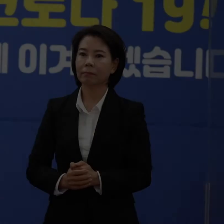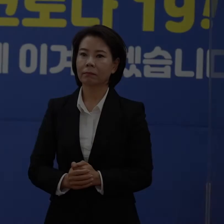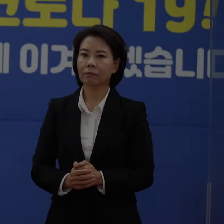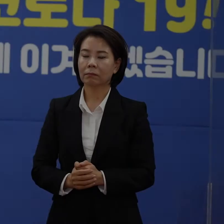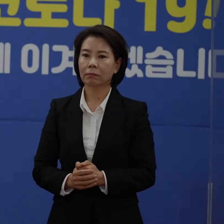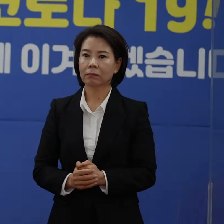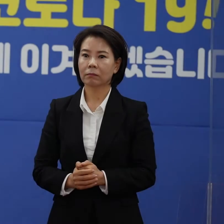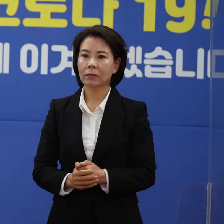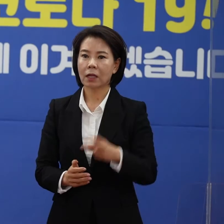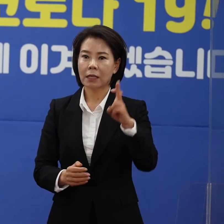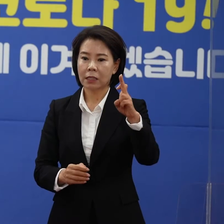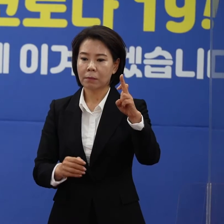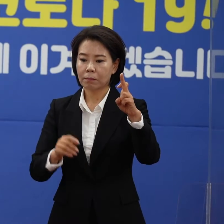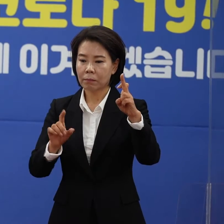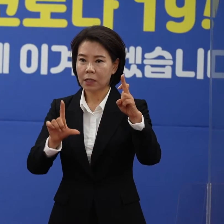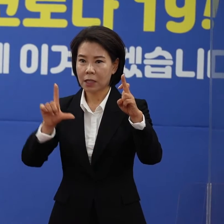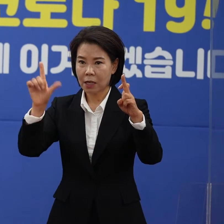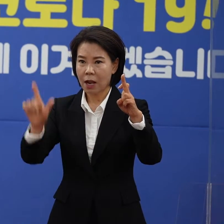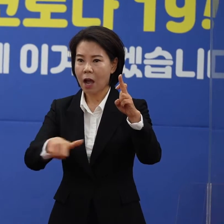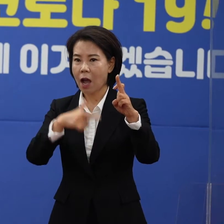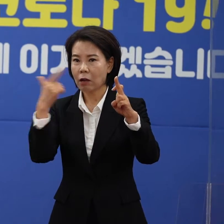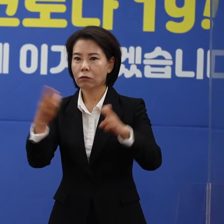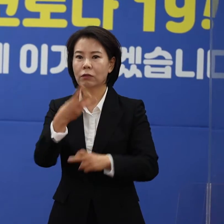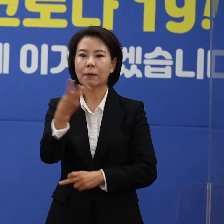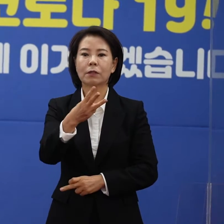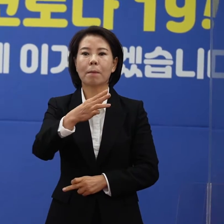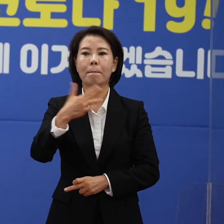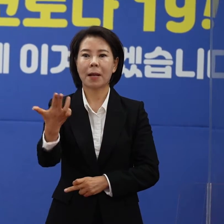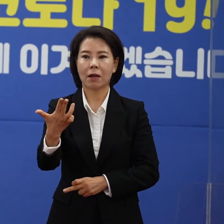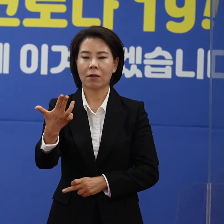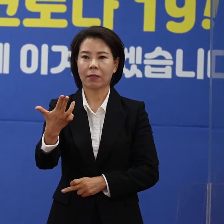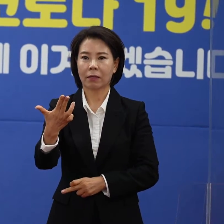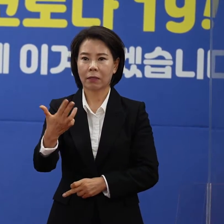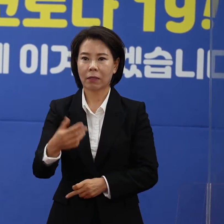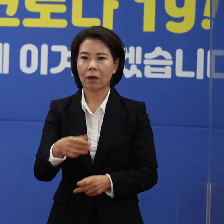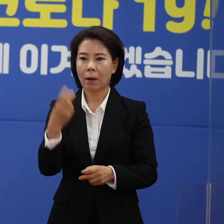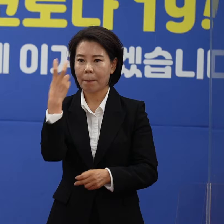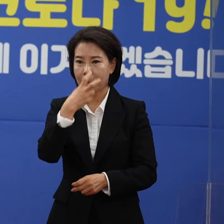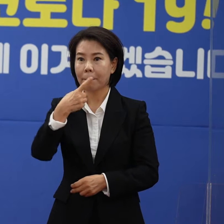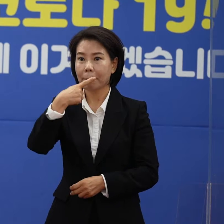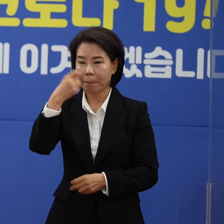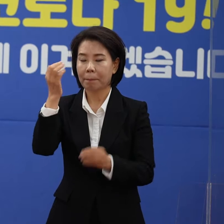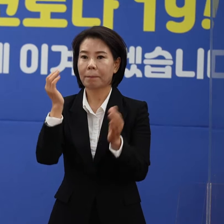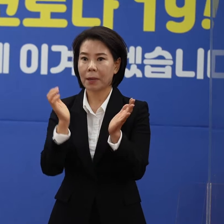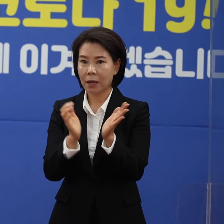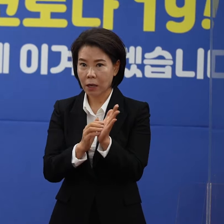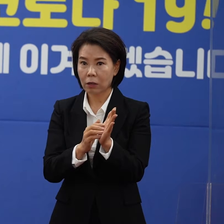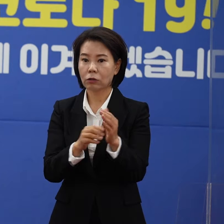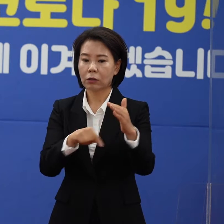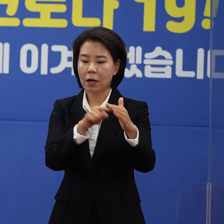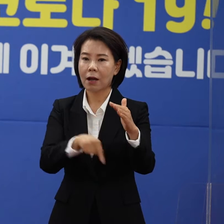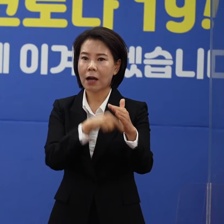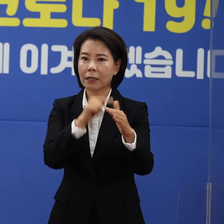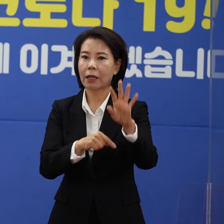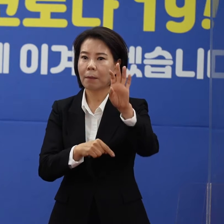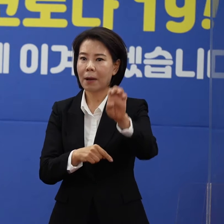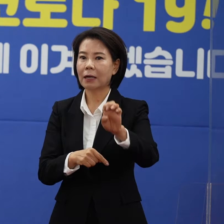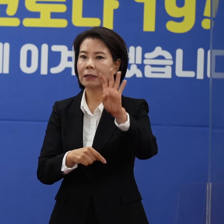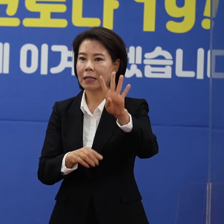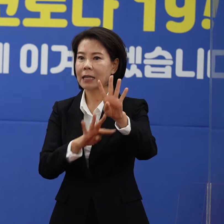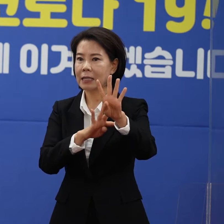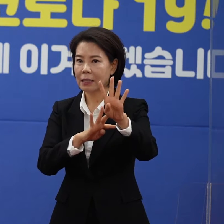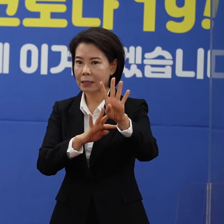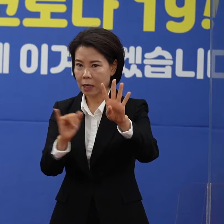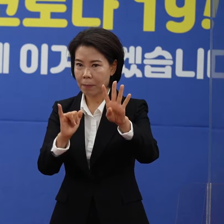우리 도는 10일 하루 동안 총 3,008건의 진단검사가 진행되었고 이 중 44명이